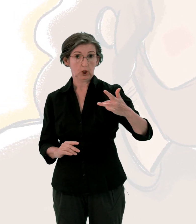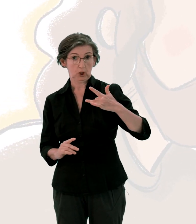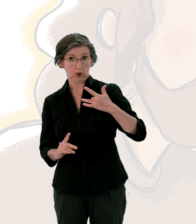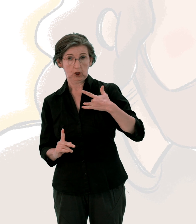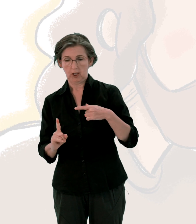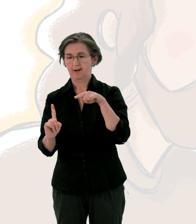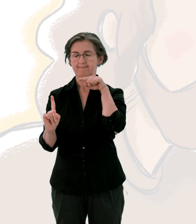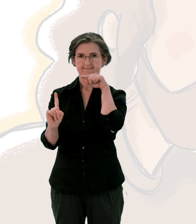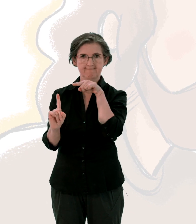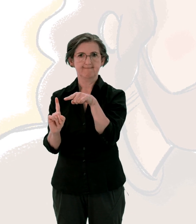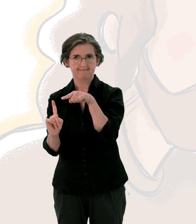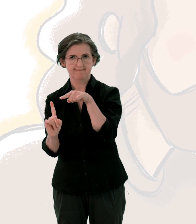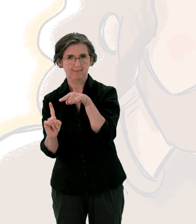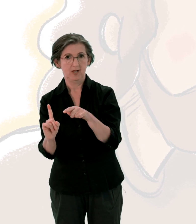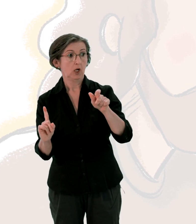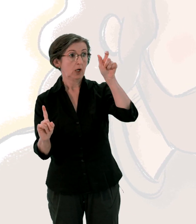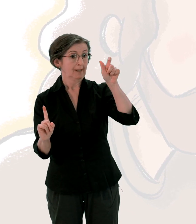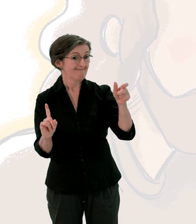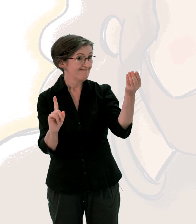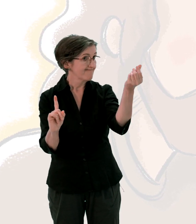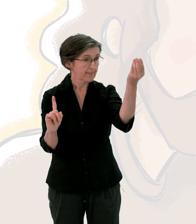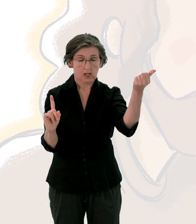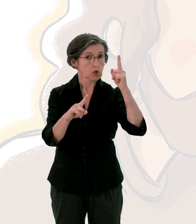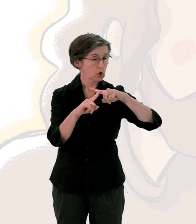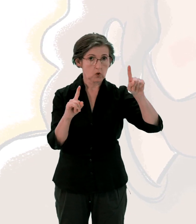Ces choses n'entrent pas dans son cœur mais dans son ventre